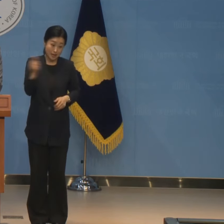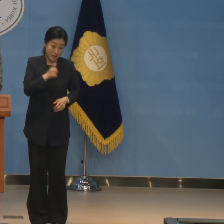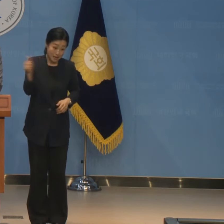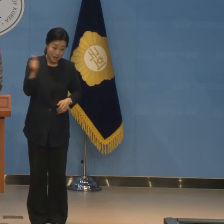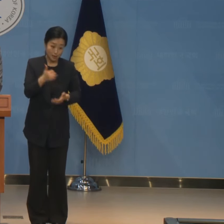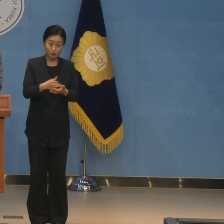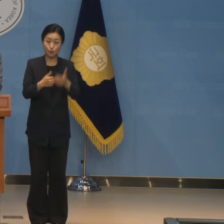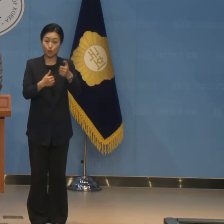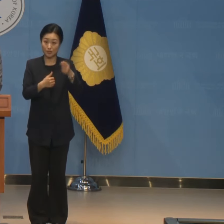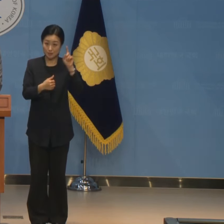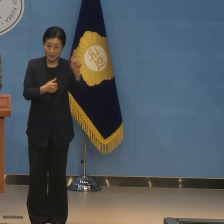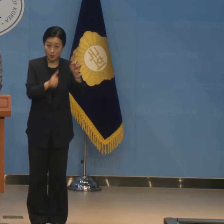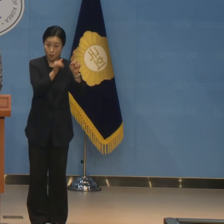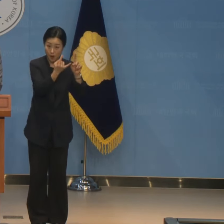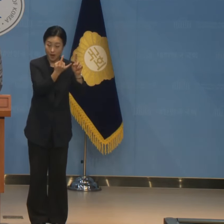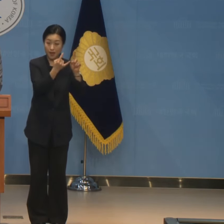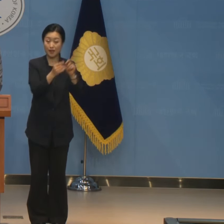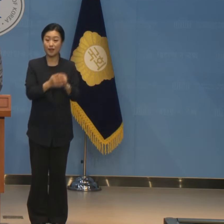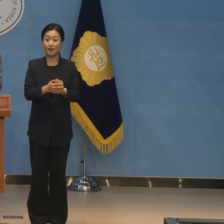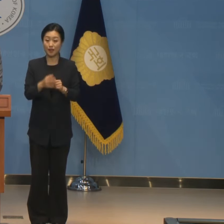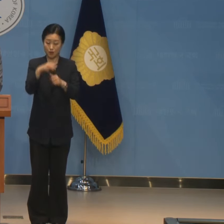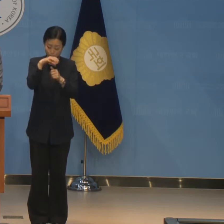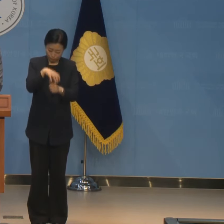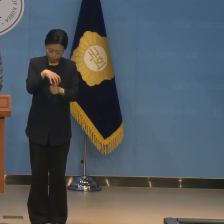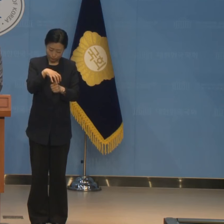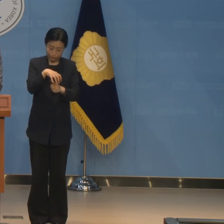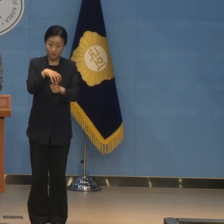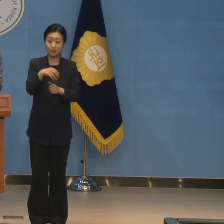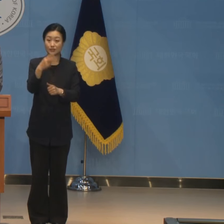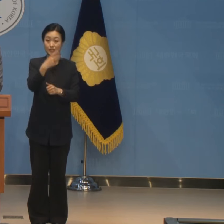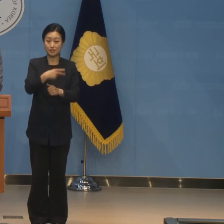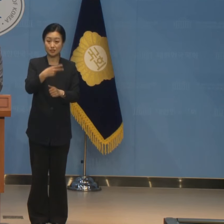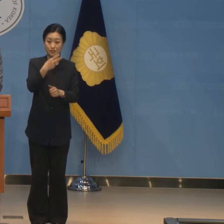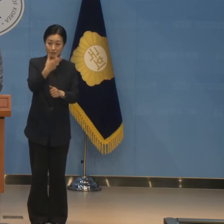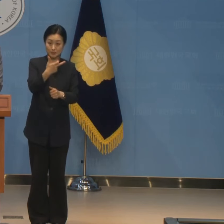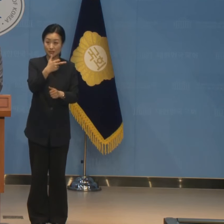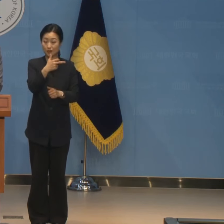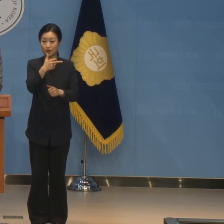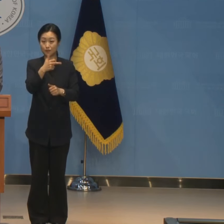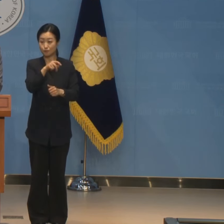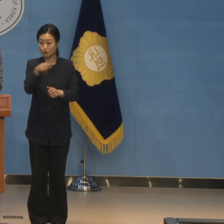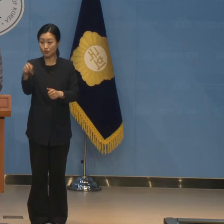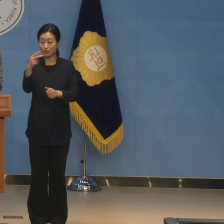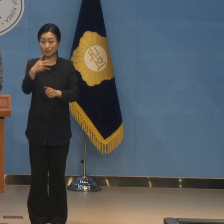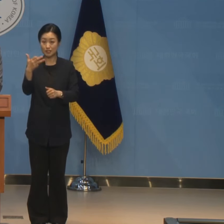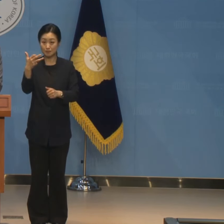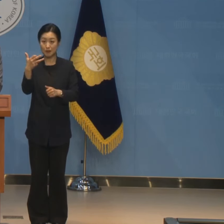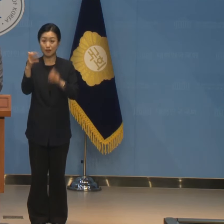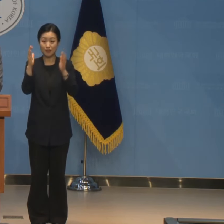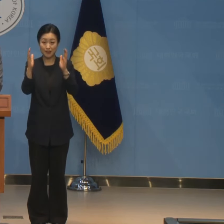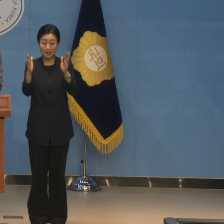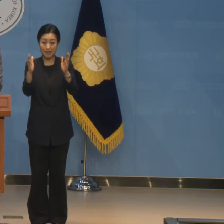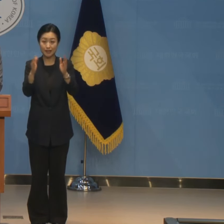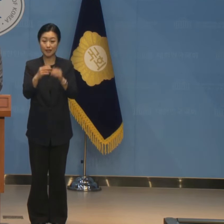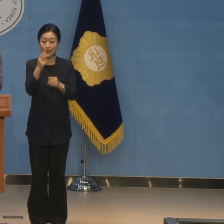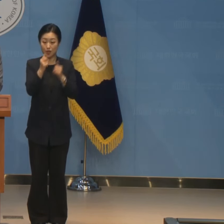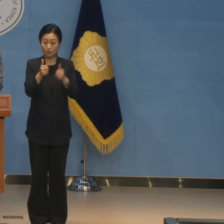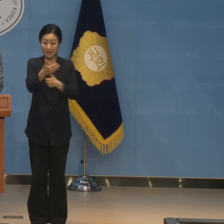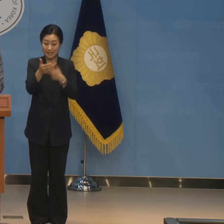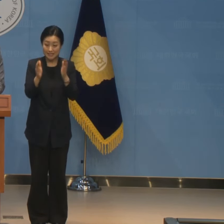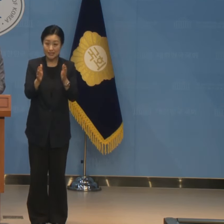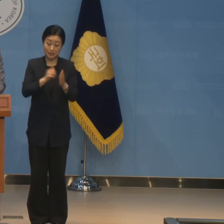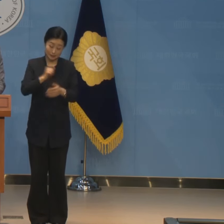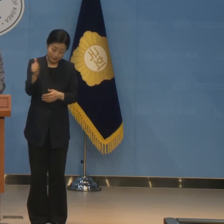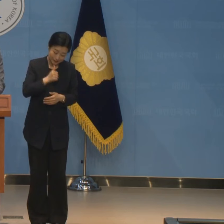51차례 재구속됐던 2017년 12월부터 2018년 11월 기간에도 검사실에